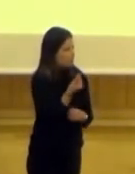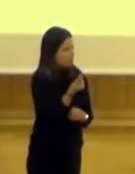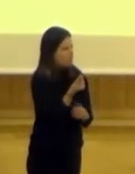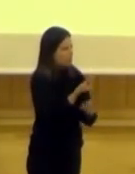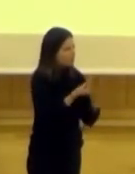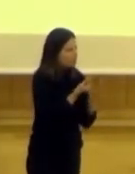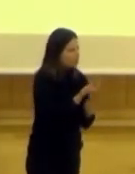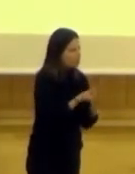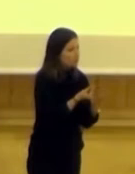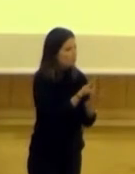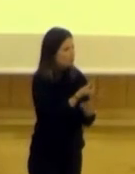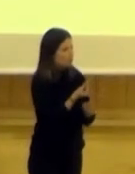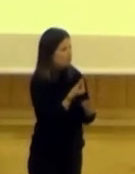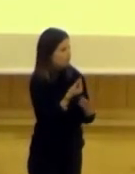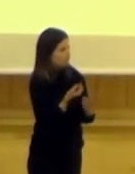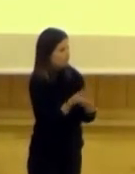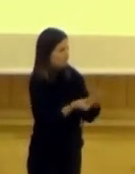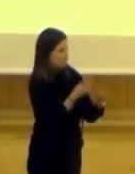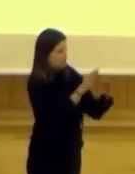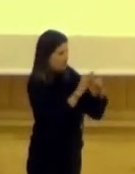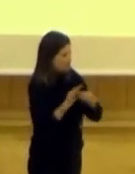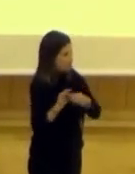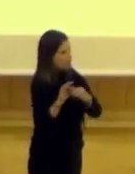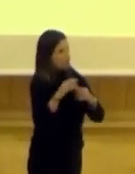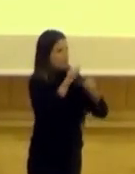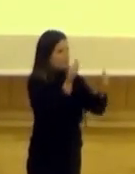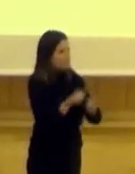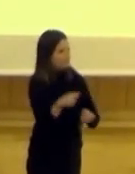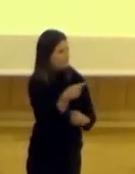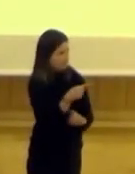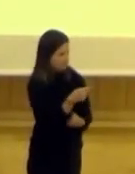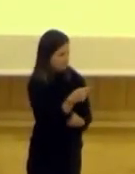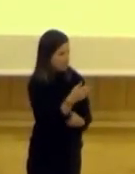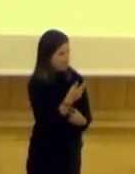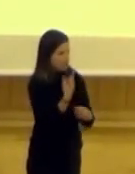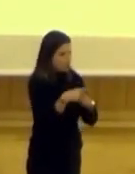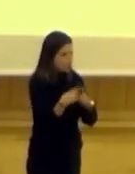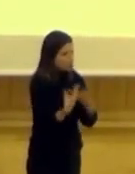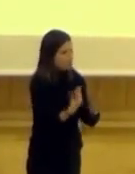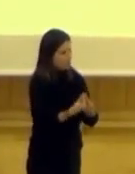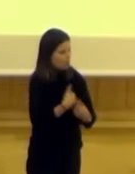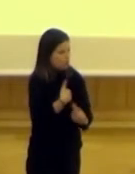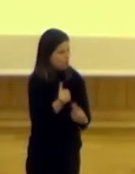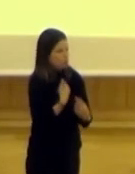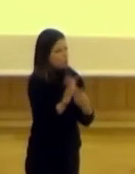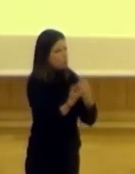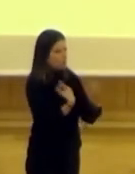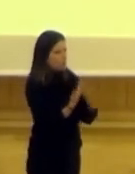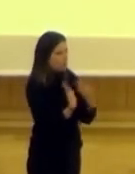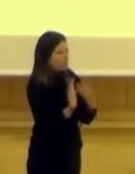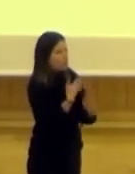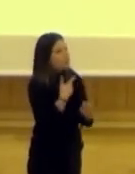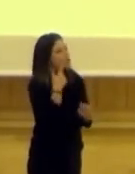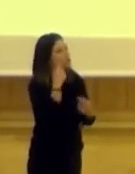eso, el donuts y todas estas cosas asociadas a los estereotipos, que son cosas que están con nosotros cuando nos sentamos a dialogar, por eso queríamos ver qué